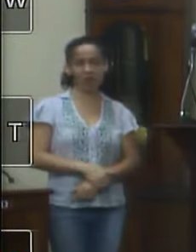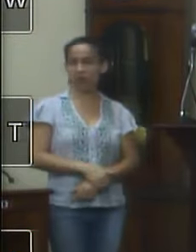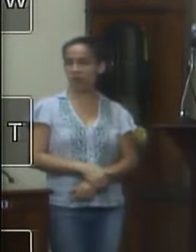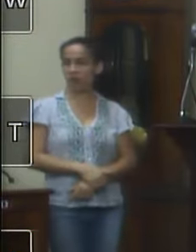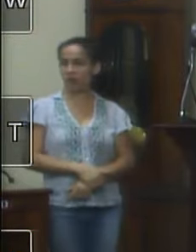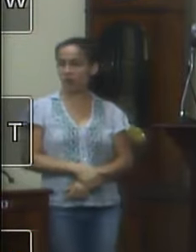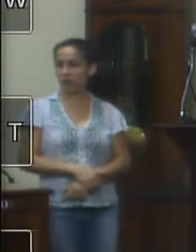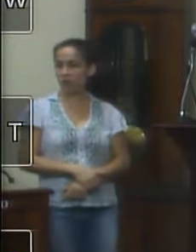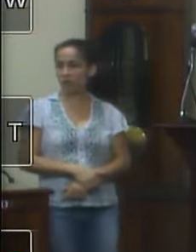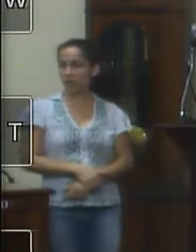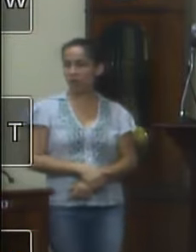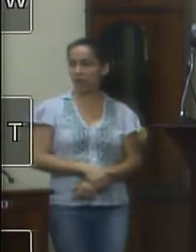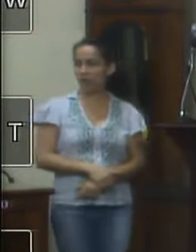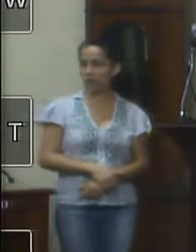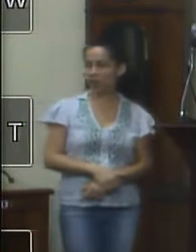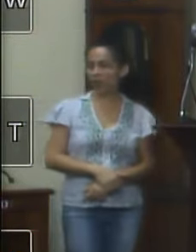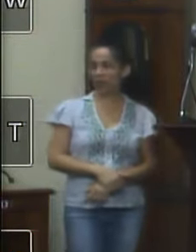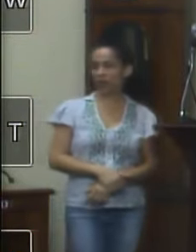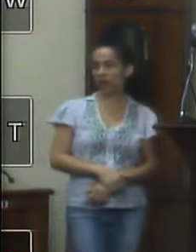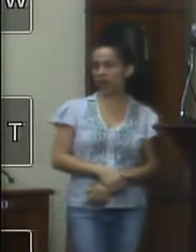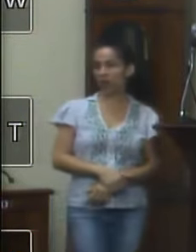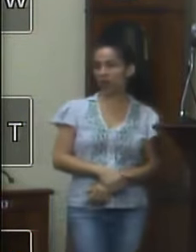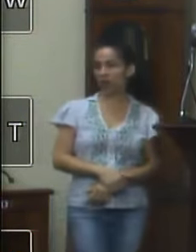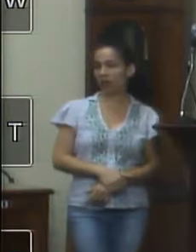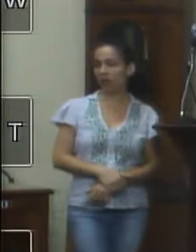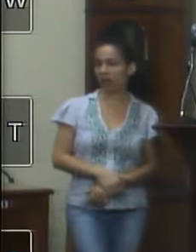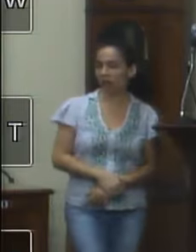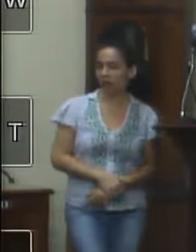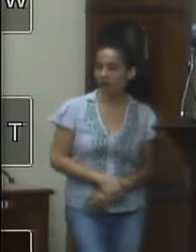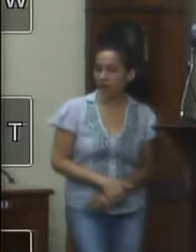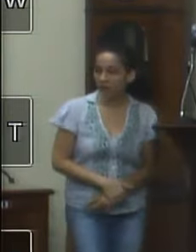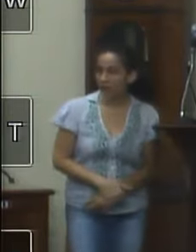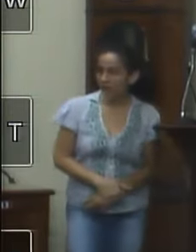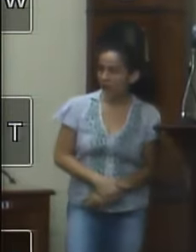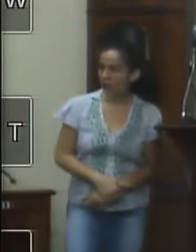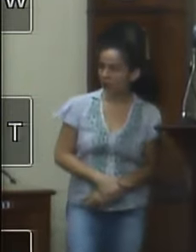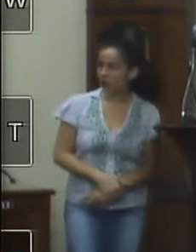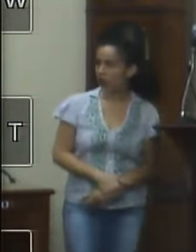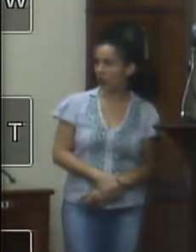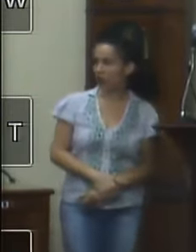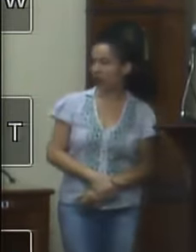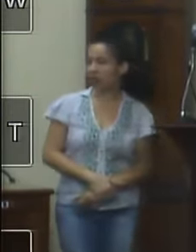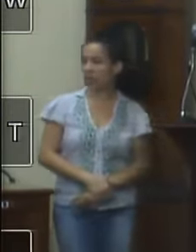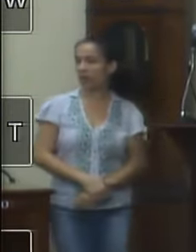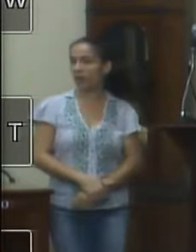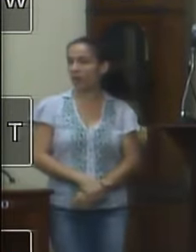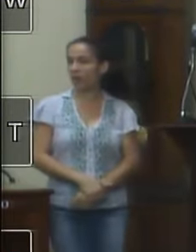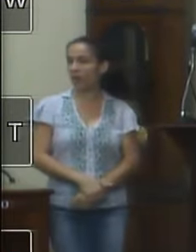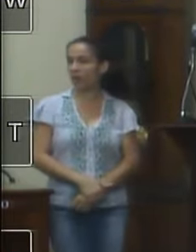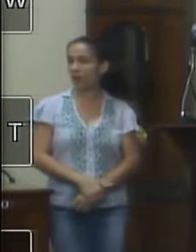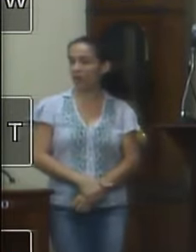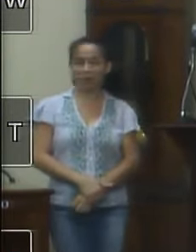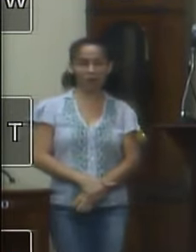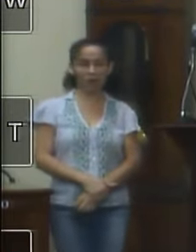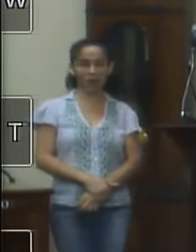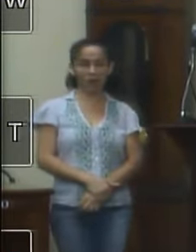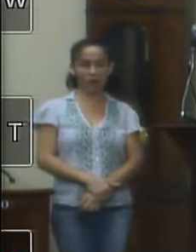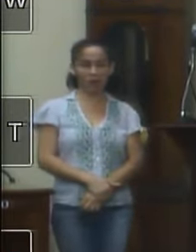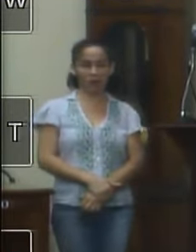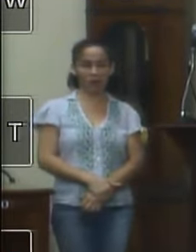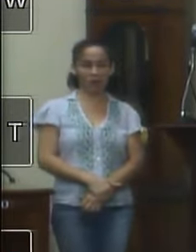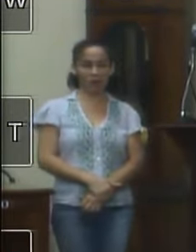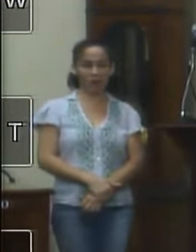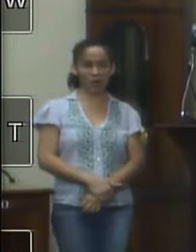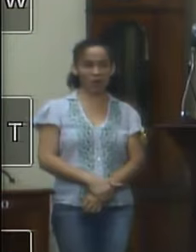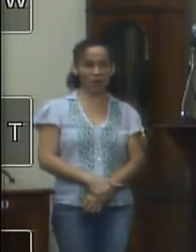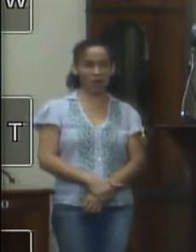você não pode generalizar de todos os vereadores que repudem com essa senhora eu por exemplo não tenho só um minutinho que eu quero te responder você já está